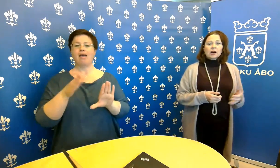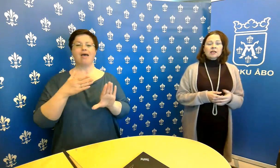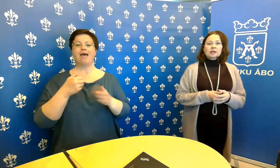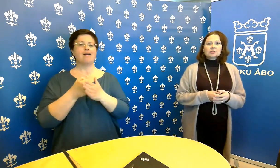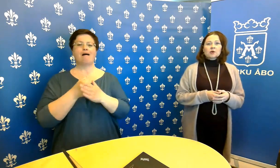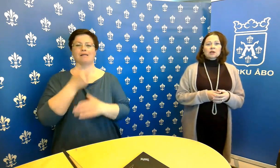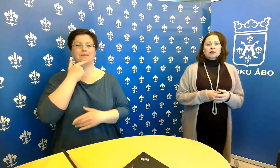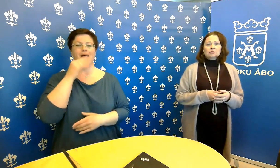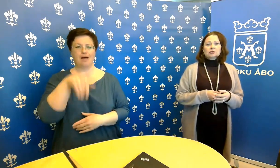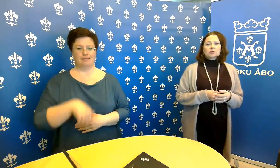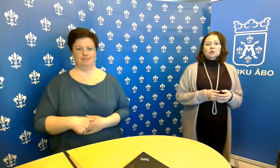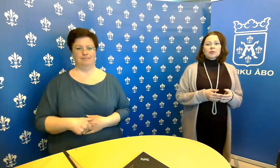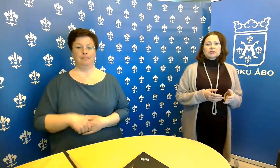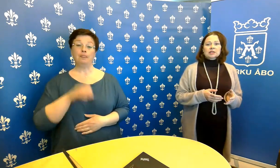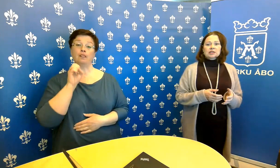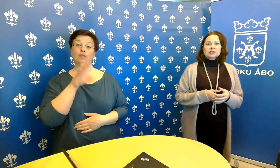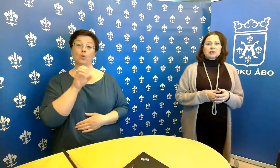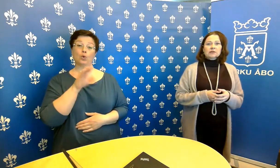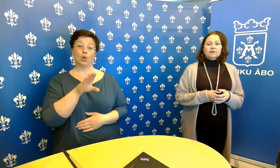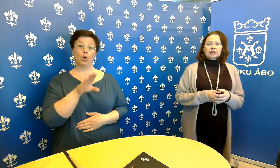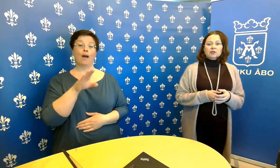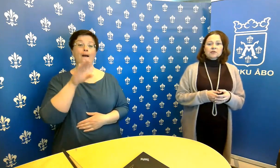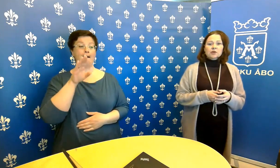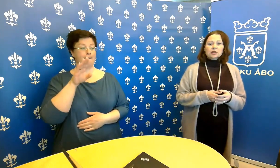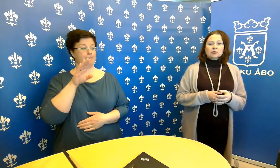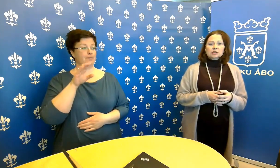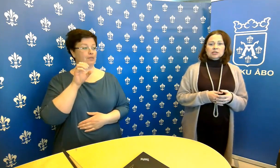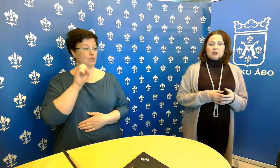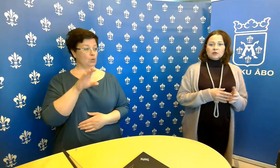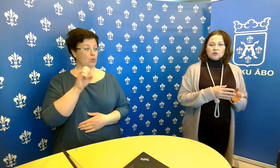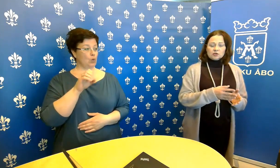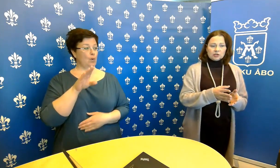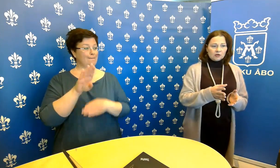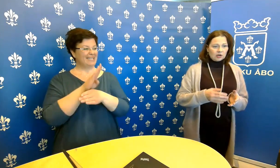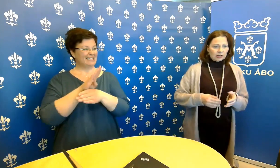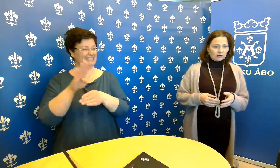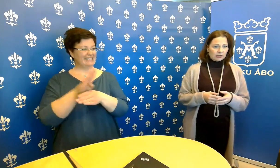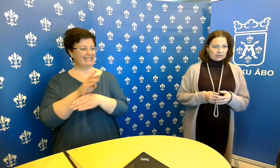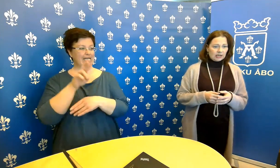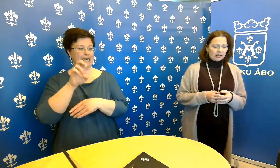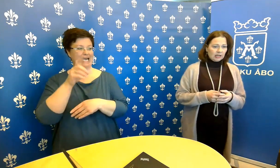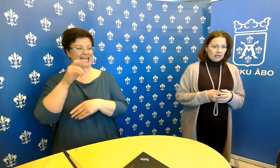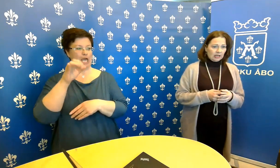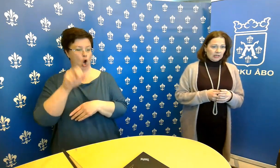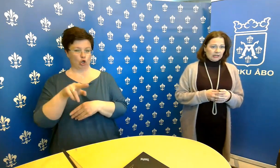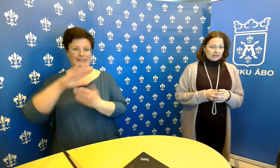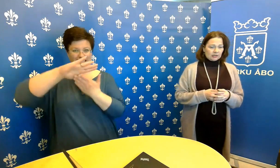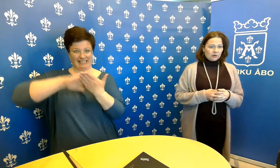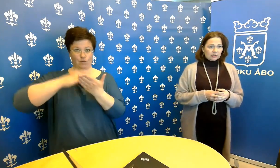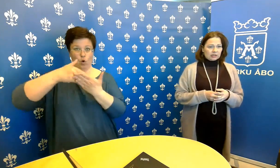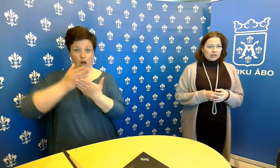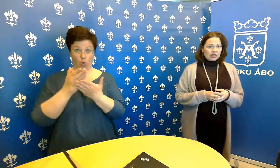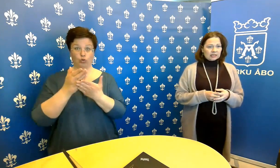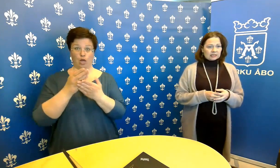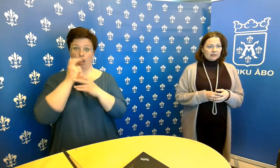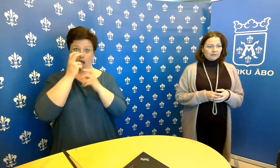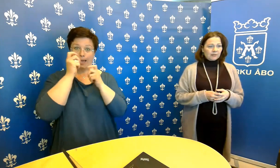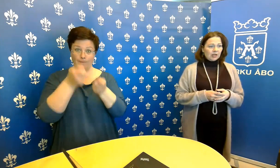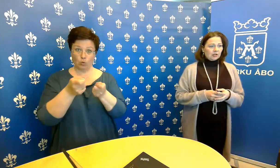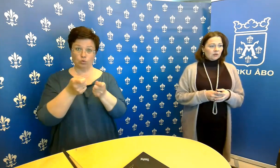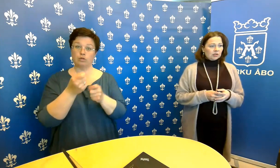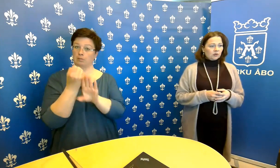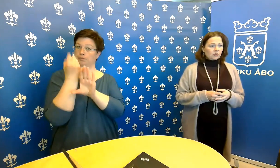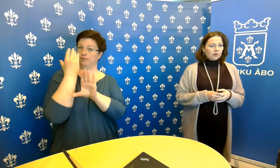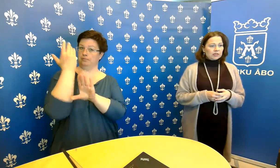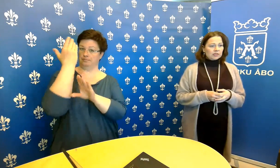Tätä tukea haetaan Turku Business Regionin verkkosivujen kautta. Siellä on osoite, joka näkyy tässä slaidissa.